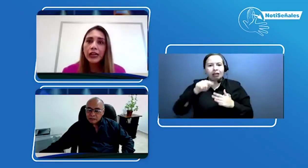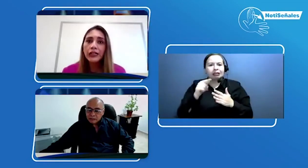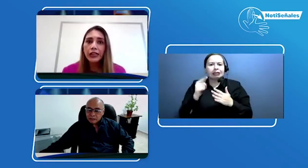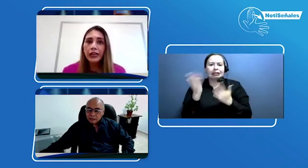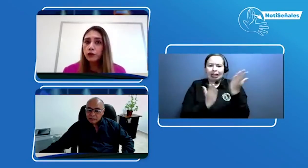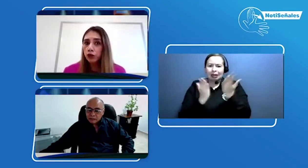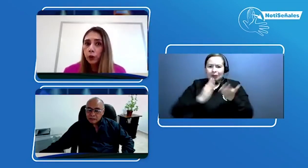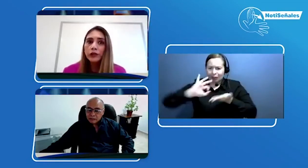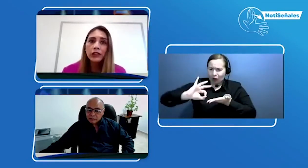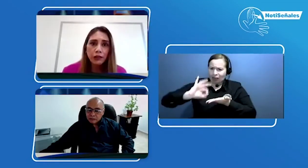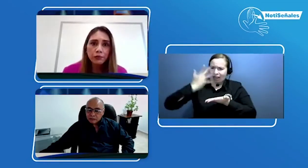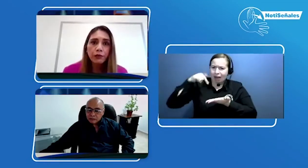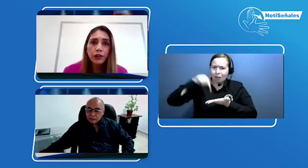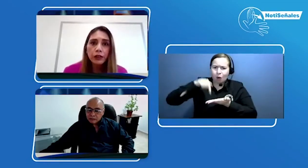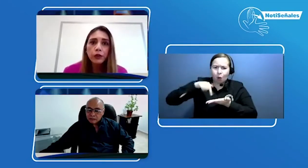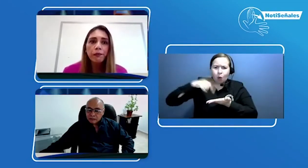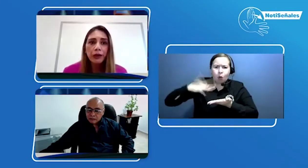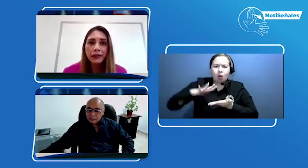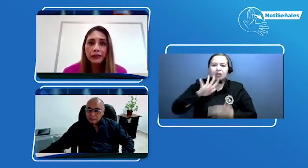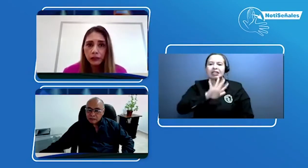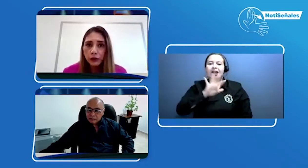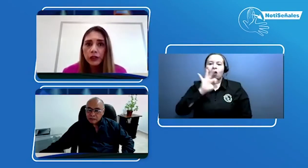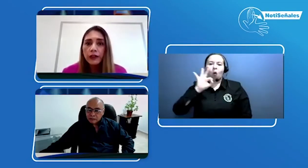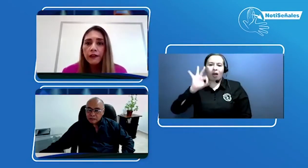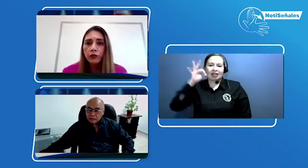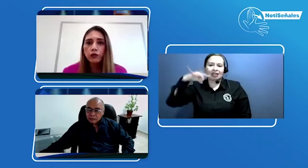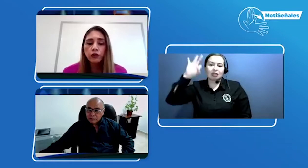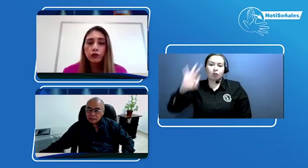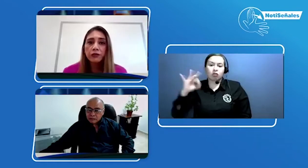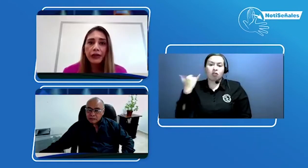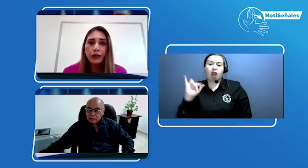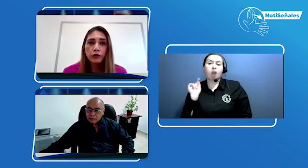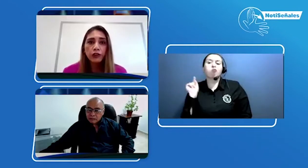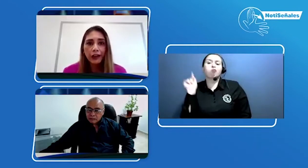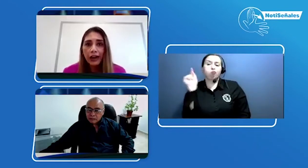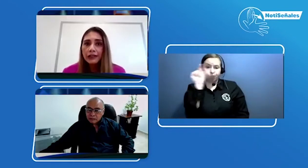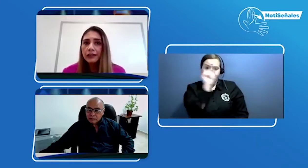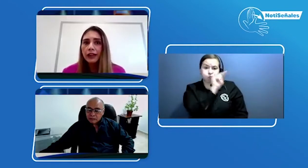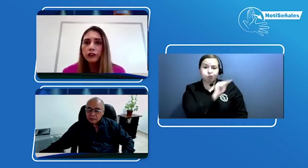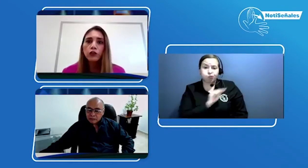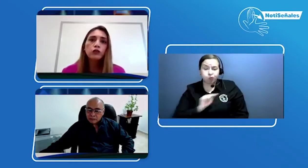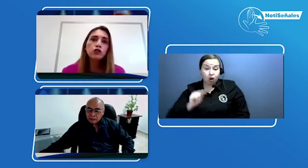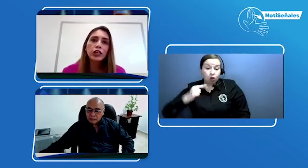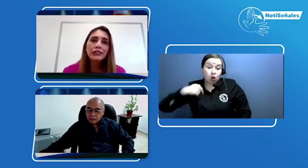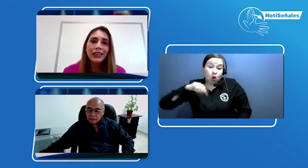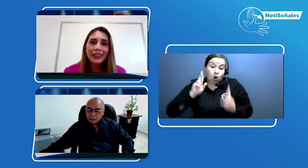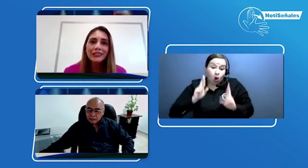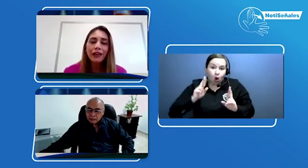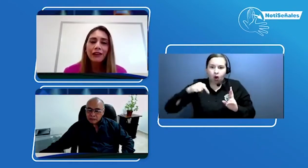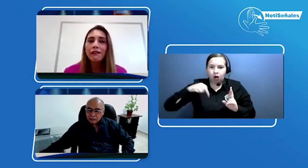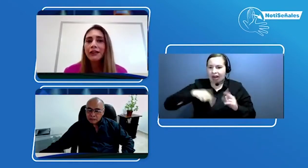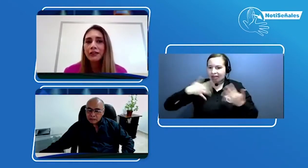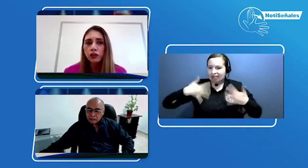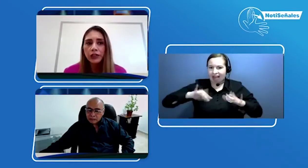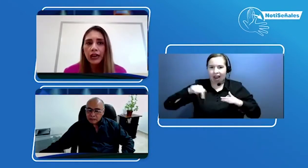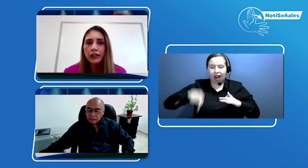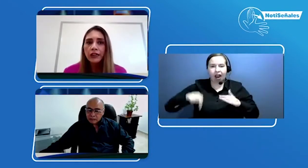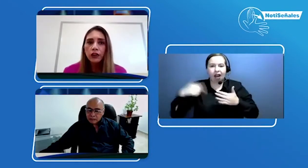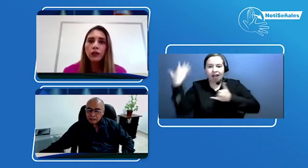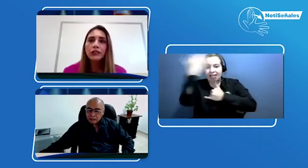en un 53% de implementación. Nosotros esperamos cerrar este año con 100 sedes a nivel nacional con el